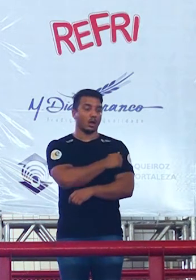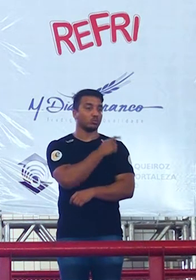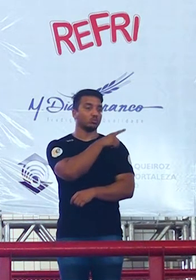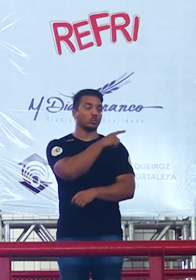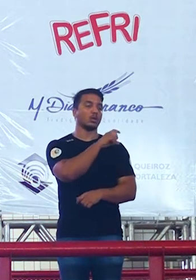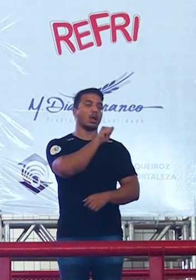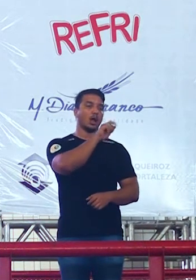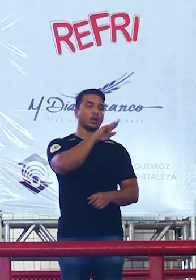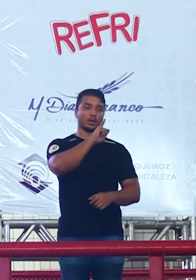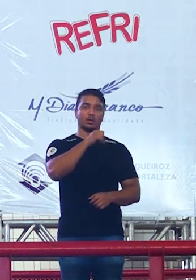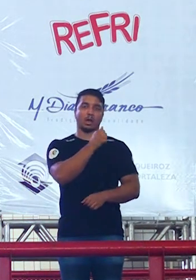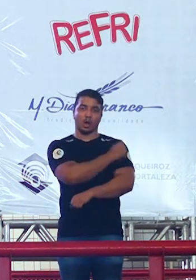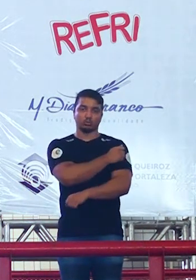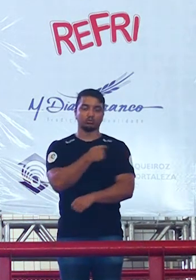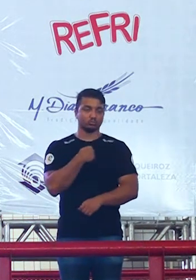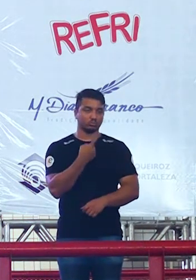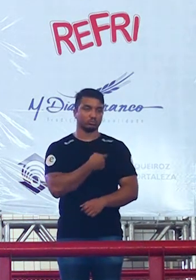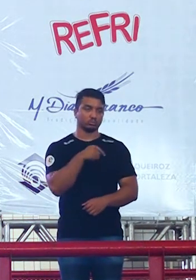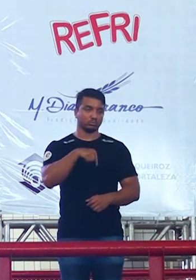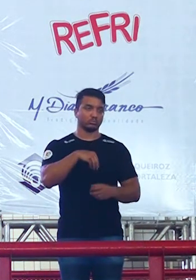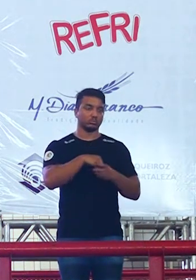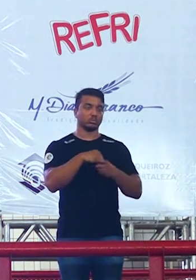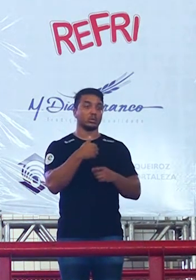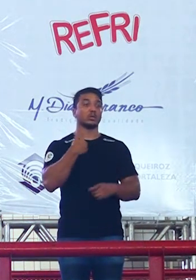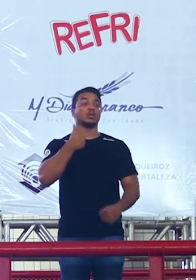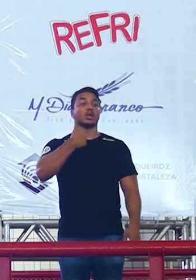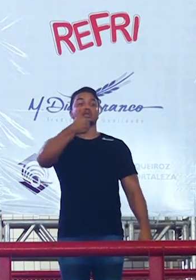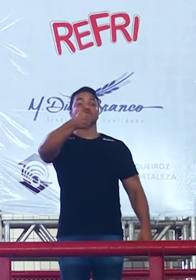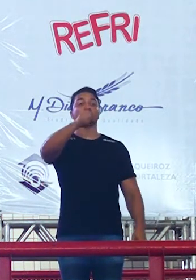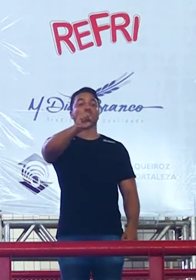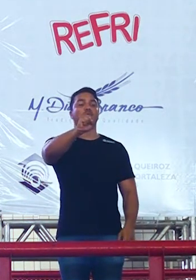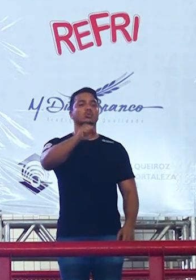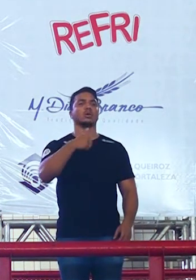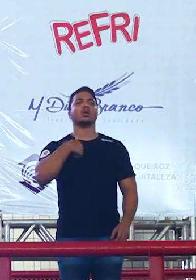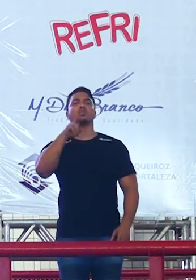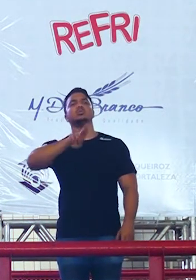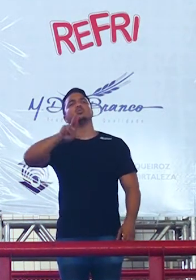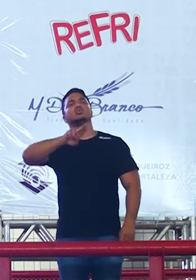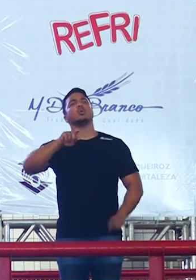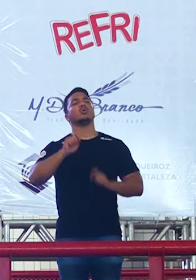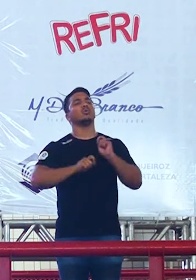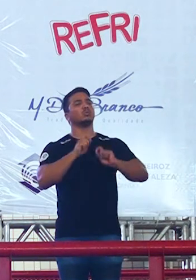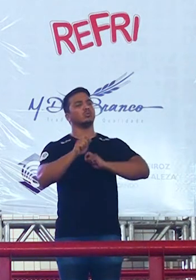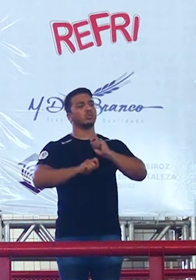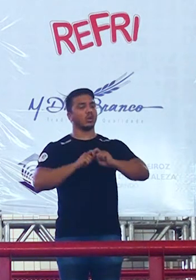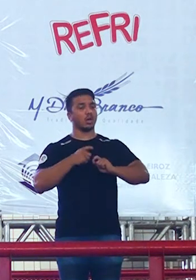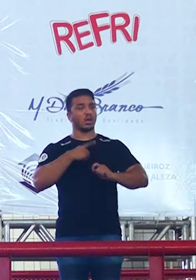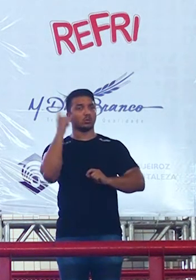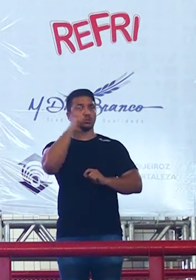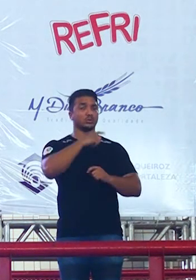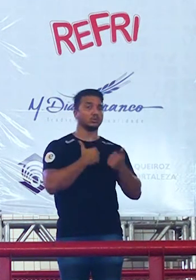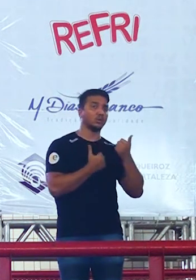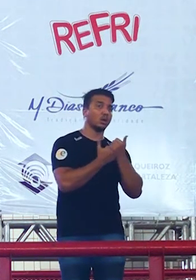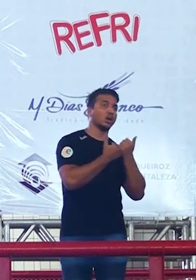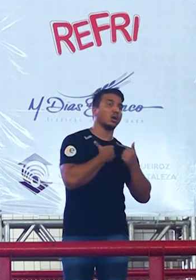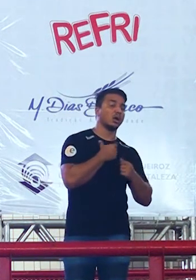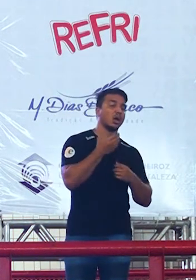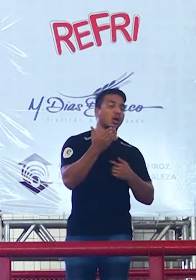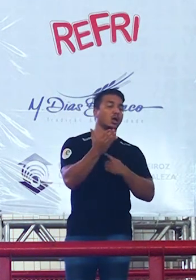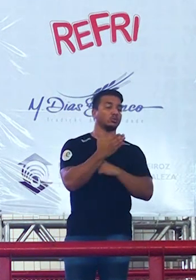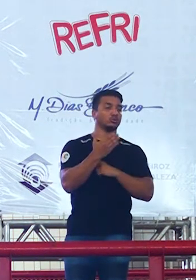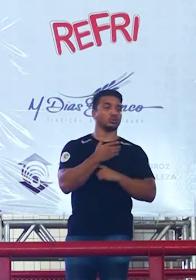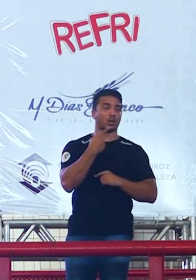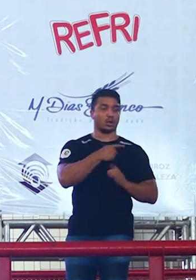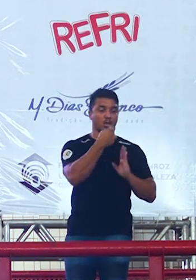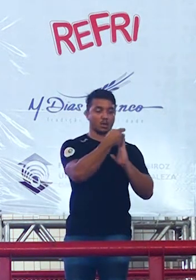aluno nosso 18 anos o que que ele usou para ajudar durante o ano na